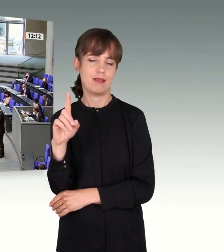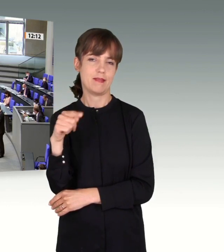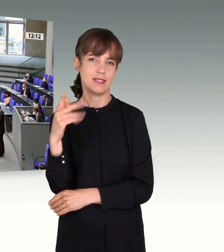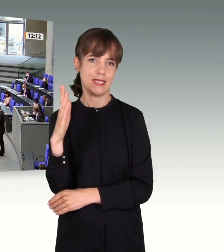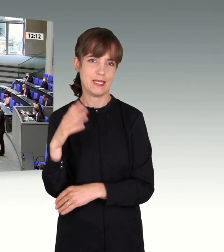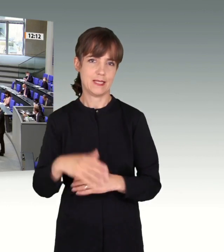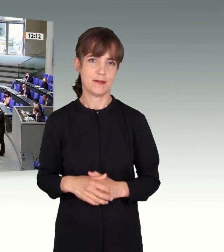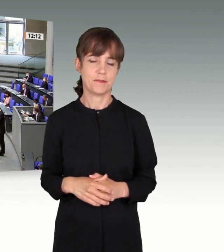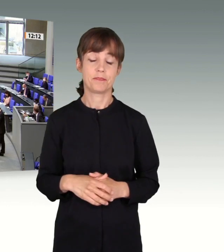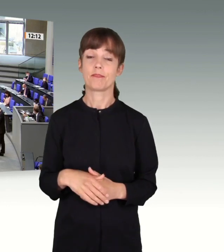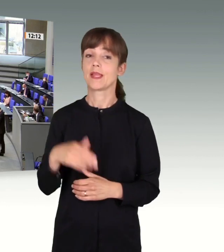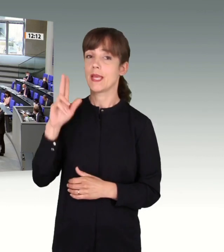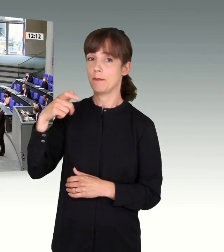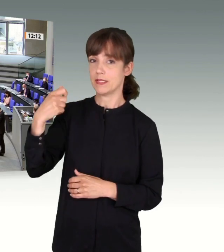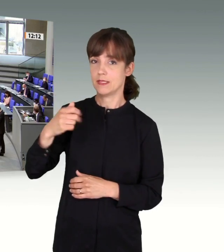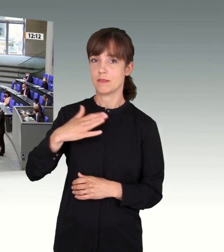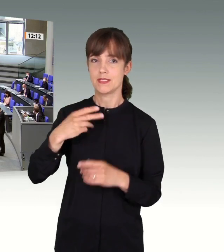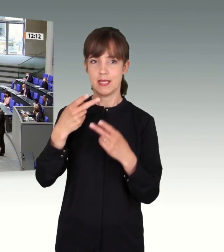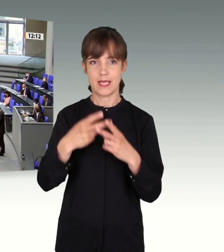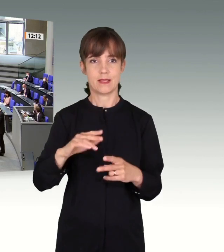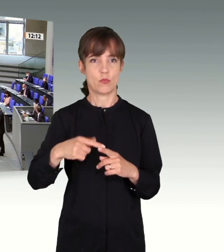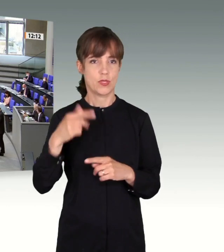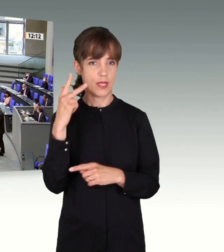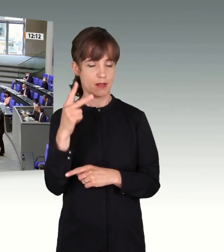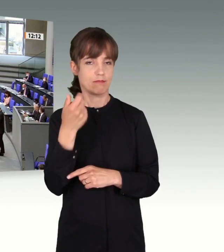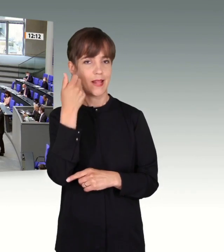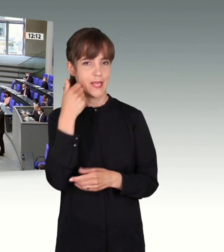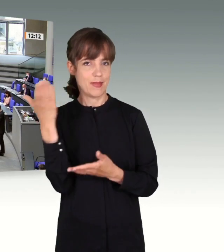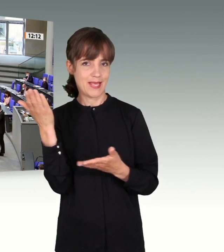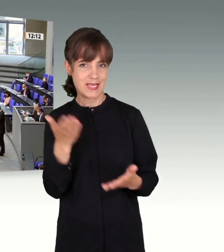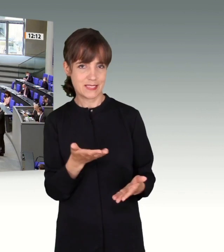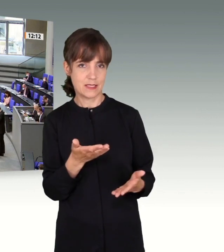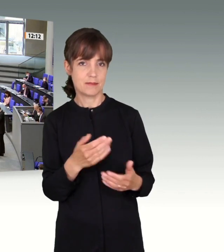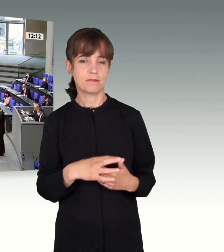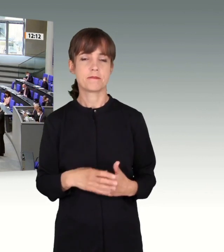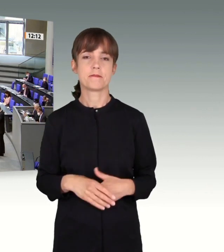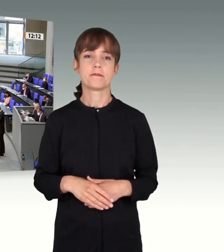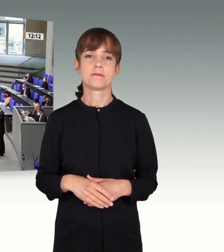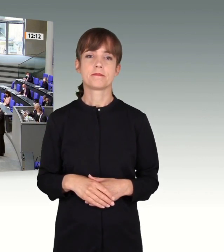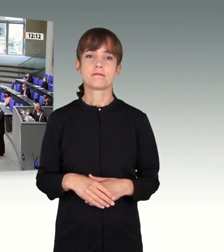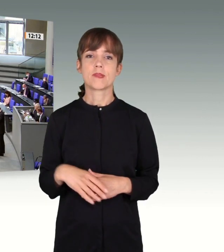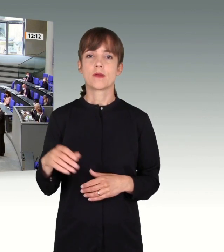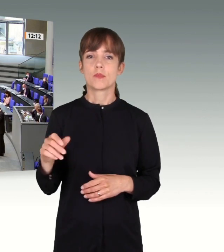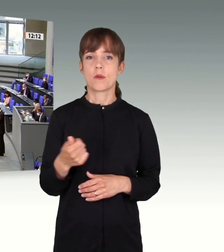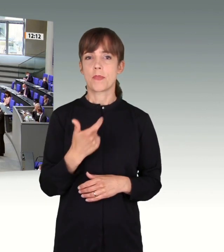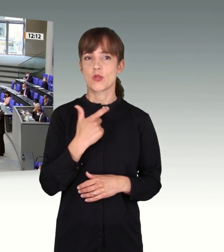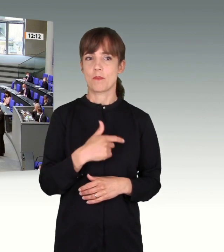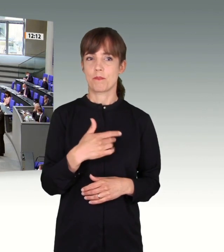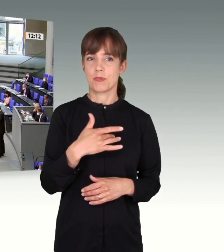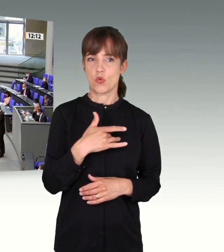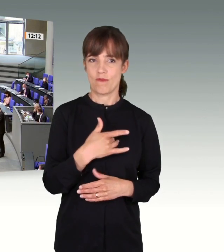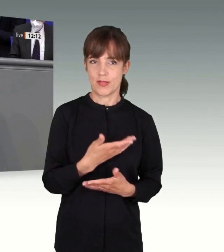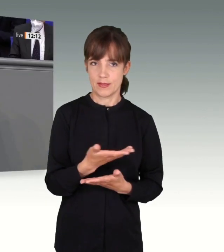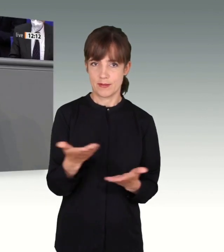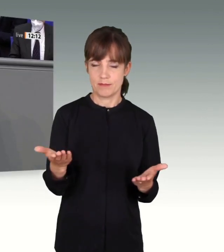haben einen Untersuchungsausschuss eingesetzt, und wenn wir auf den Anfang der 19. Wahlperiode zurückschauen, müssen wir gucken,